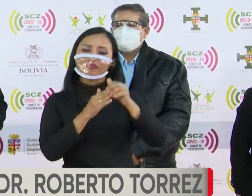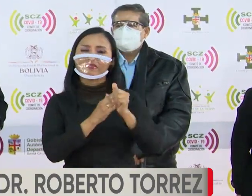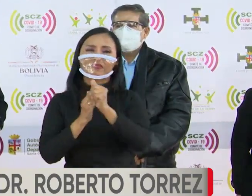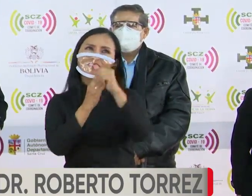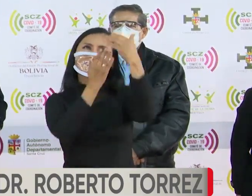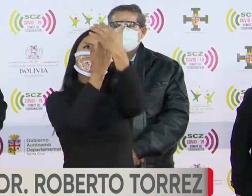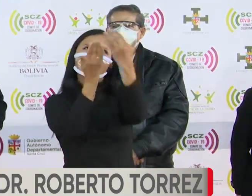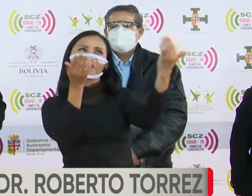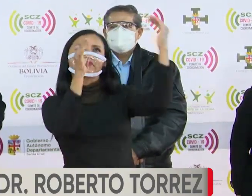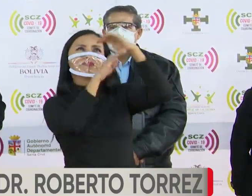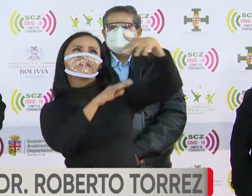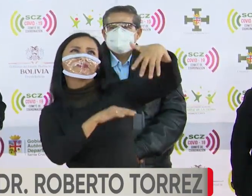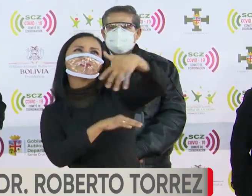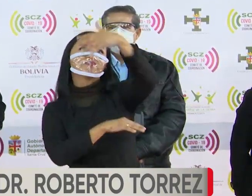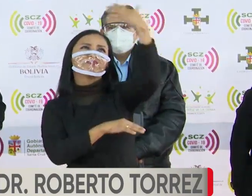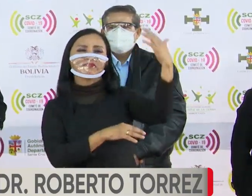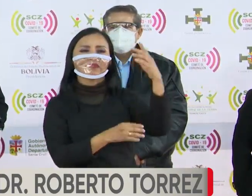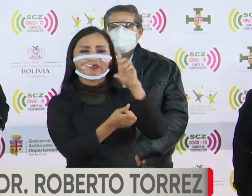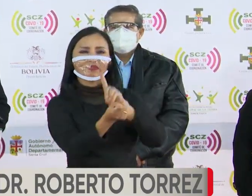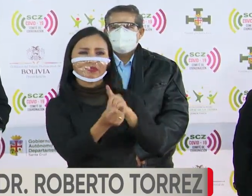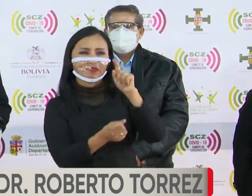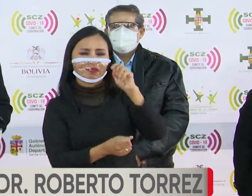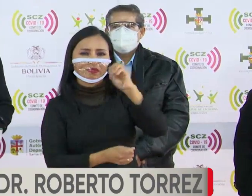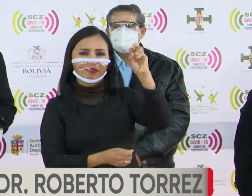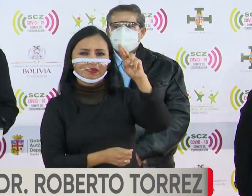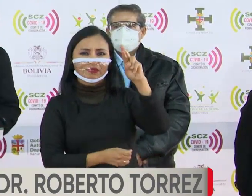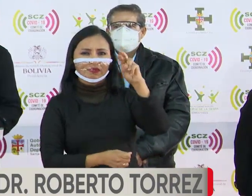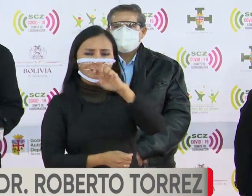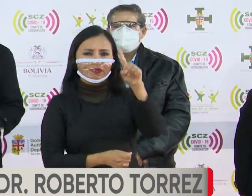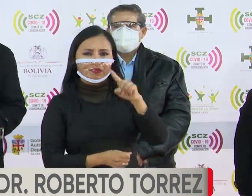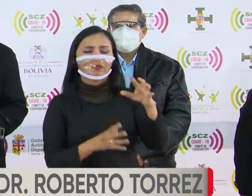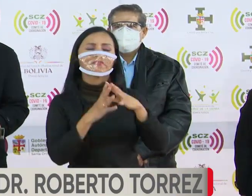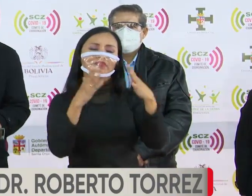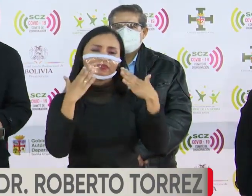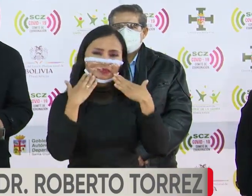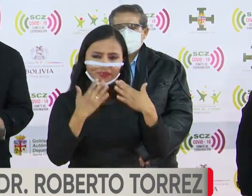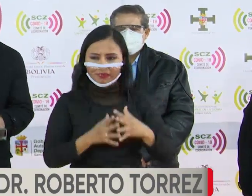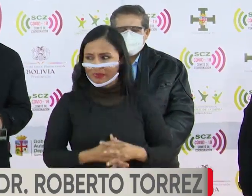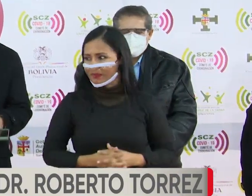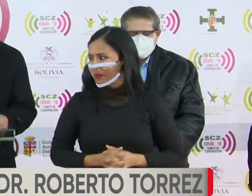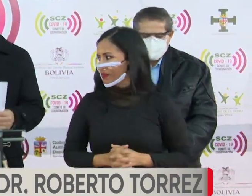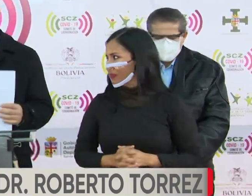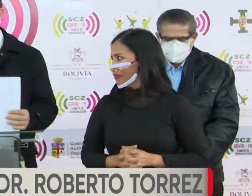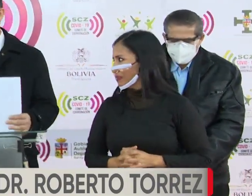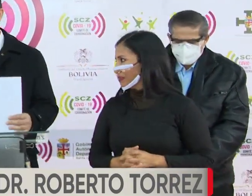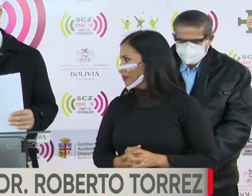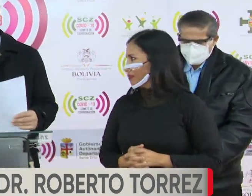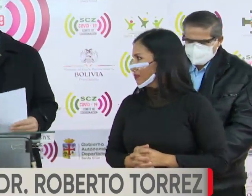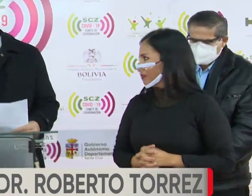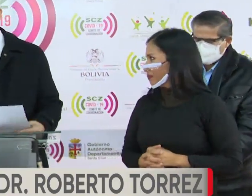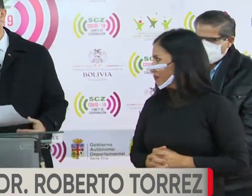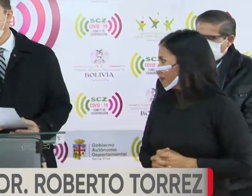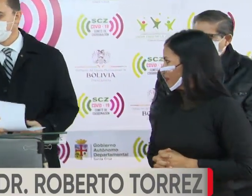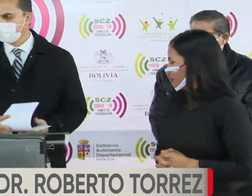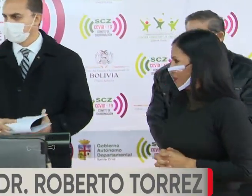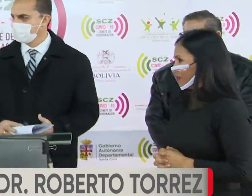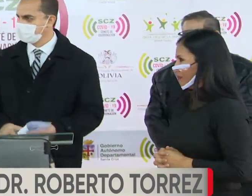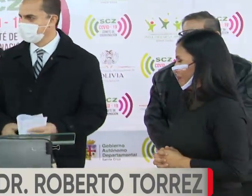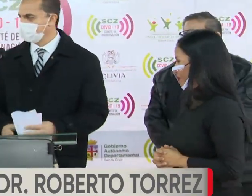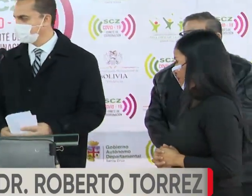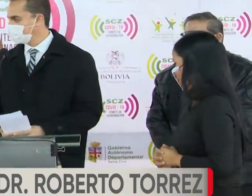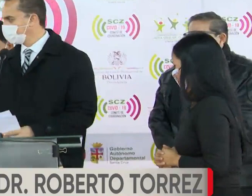celestial, el doctor Roberto Torres Fernández. Muchas gracias. Y con este anuncio nosotros